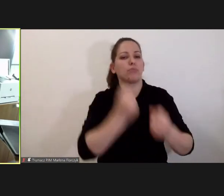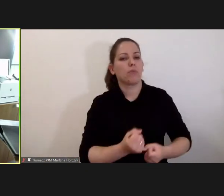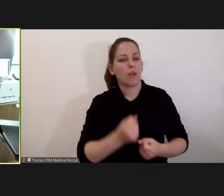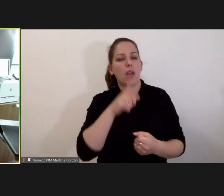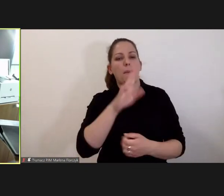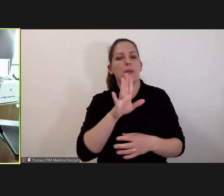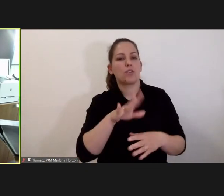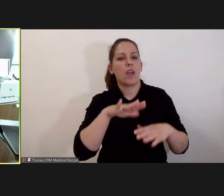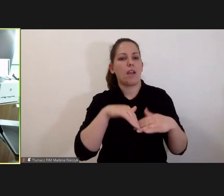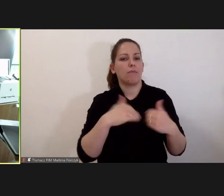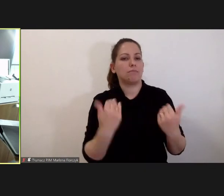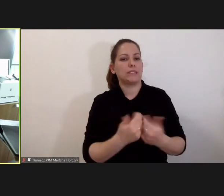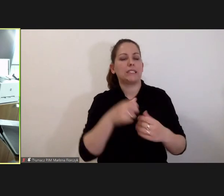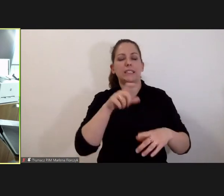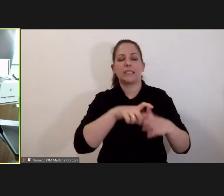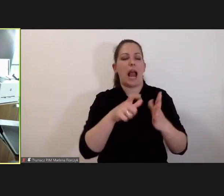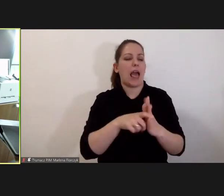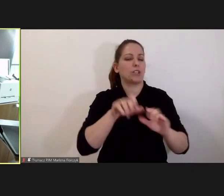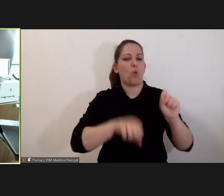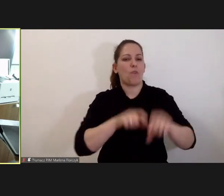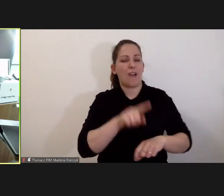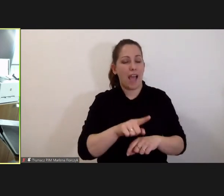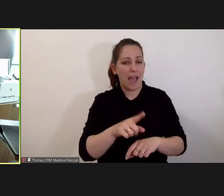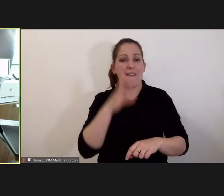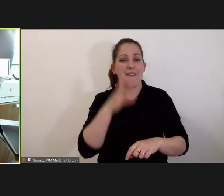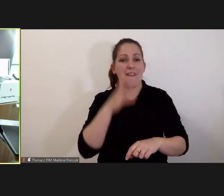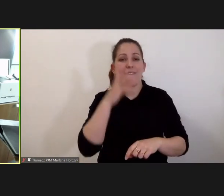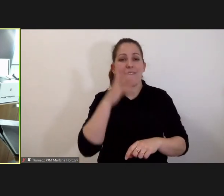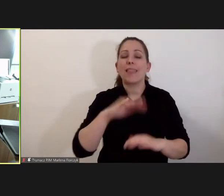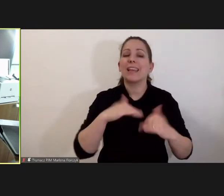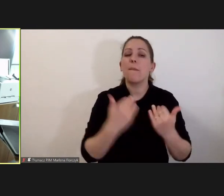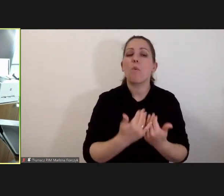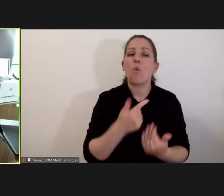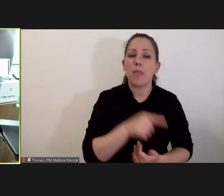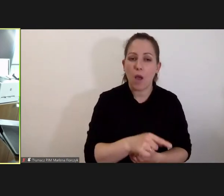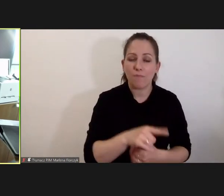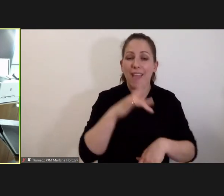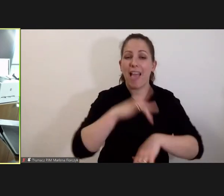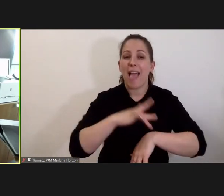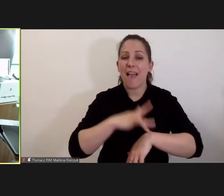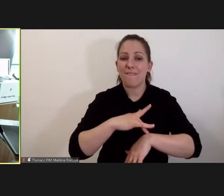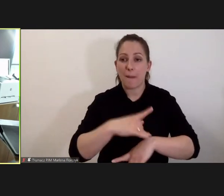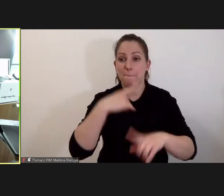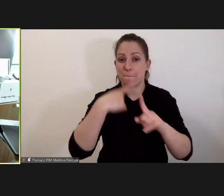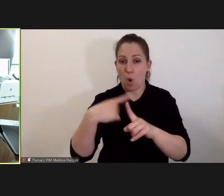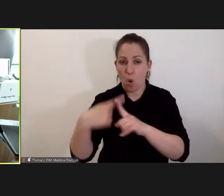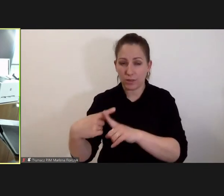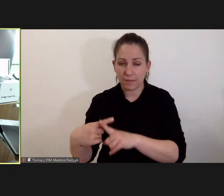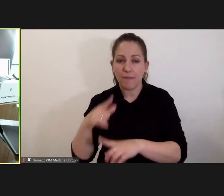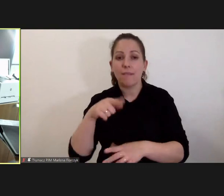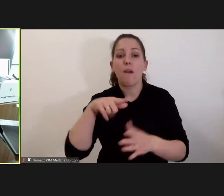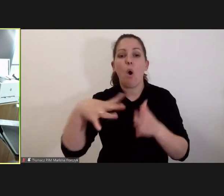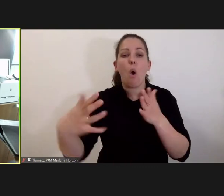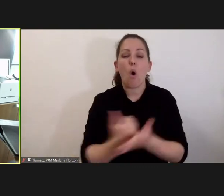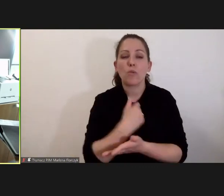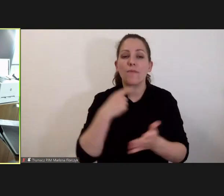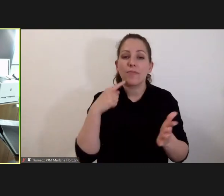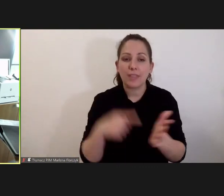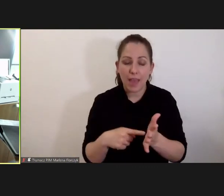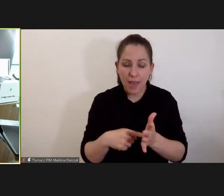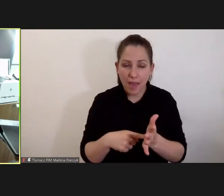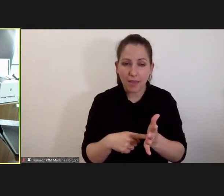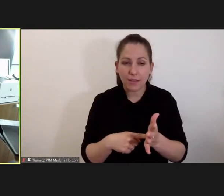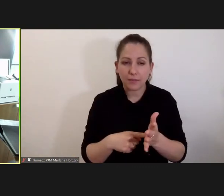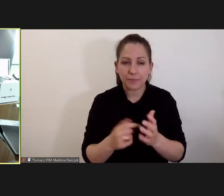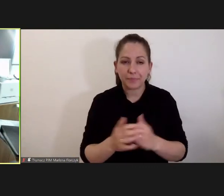doprowadzeni w naszej stronie zędowej. Z punktu widzenia Trybunału efekt pozytywny będzie osiągnięty wtedy, jeżeli